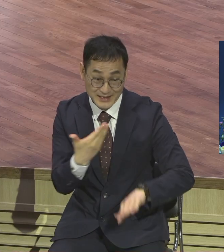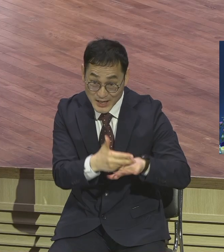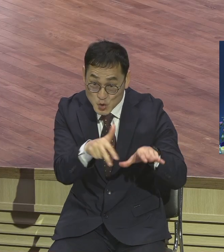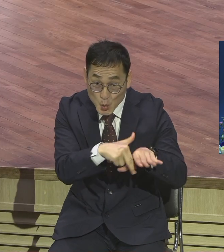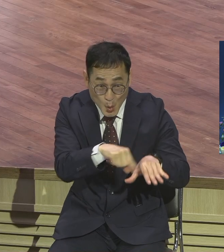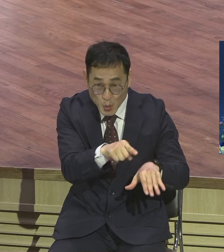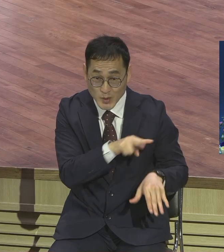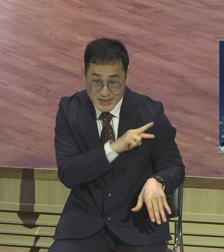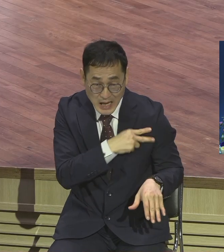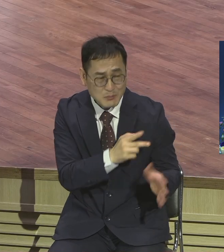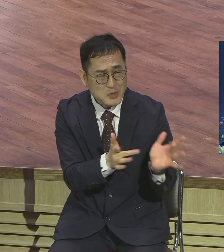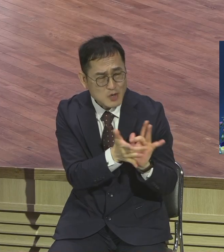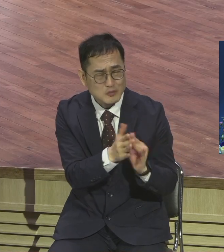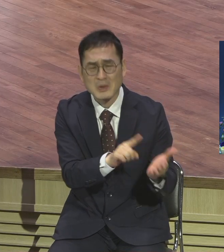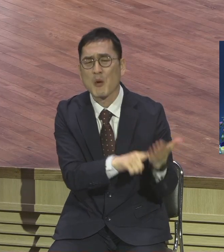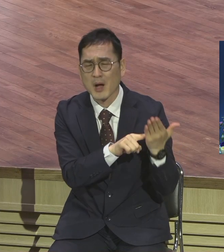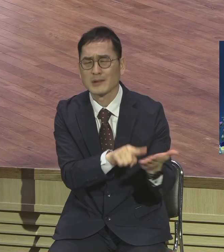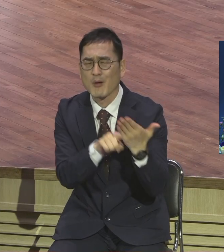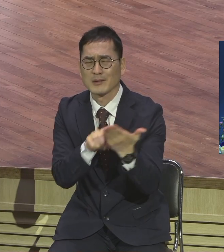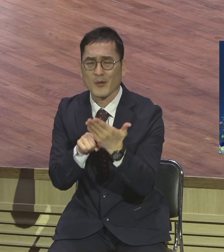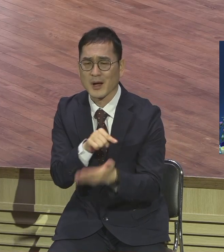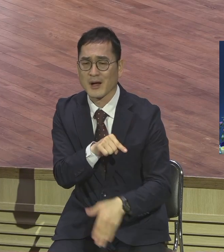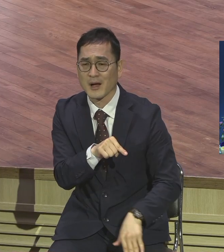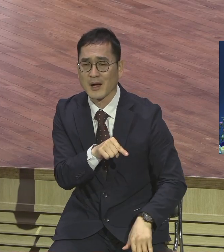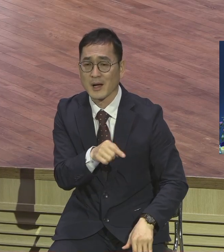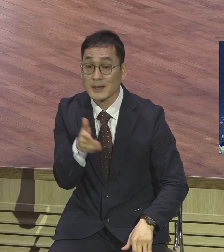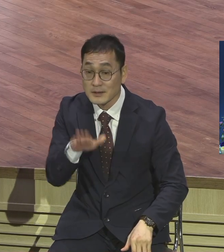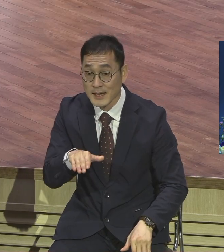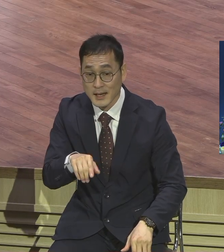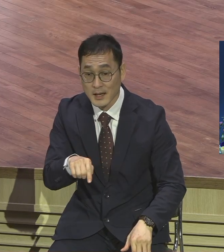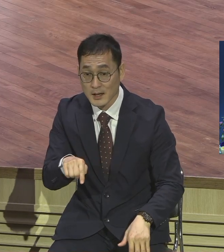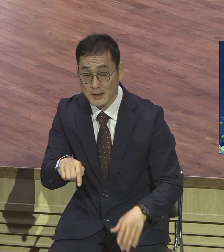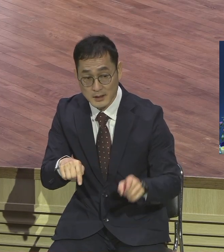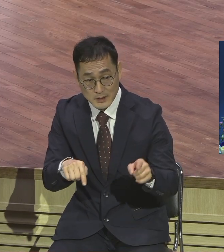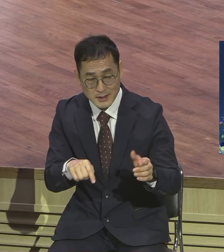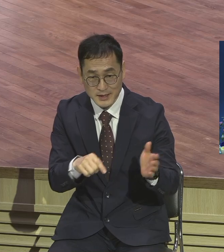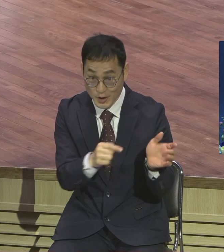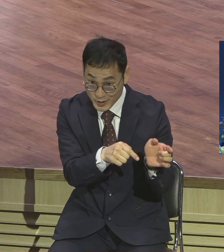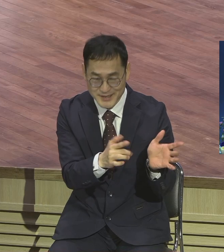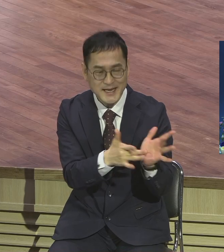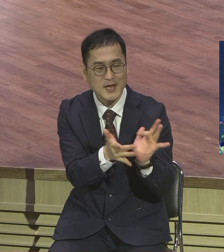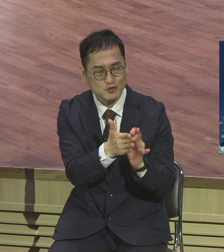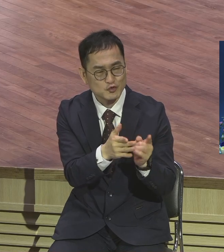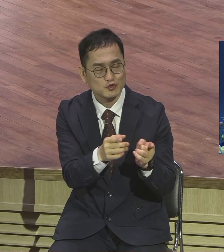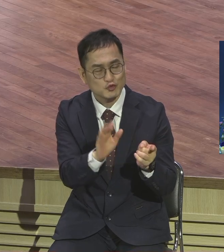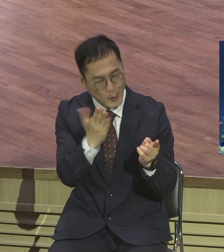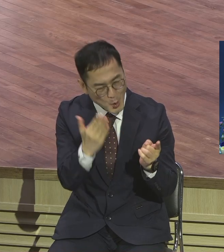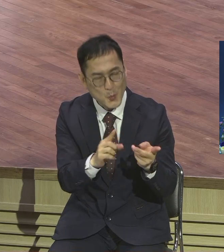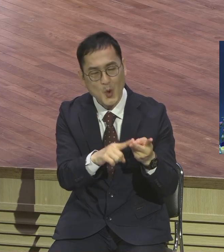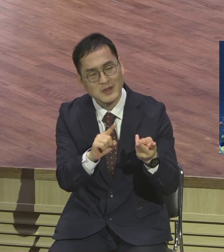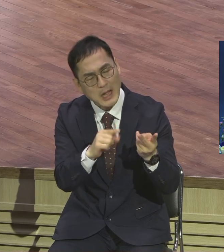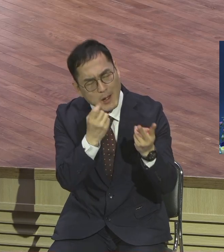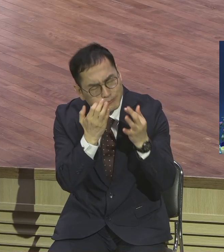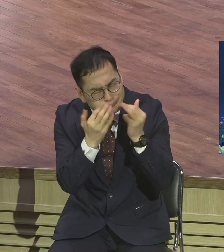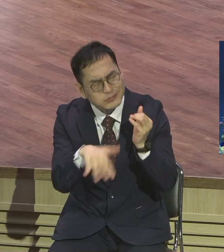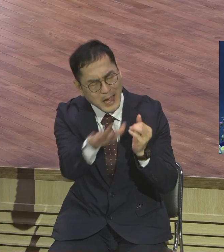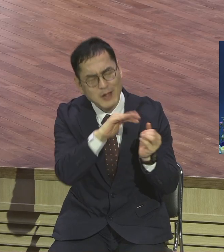이단들도 말하지요. 우리는요 예수 외에는 구원이 없다. 오직 내 인생의 답은 오직 예수